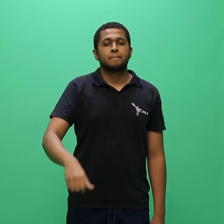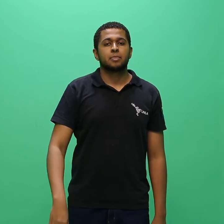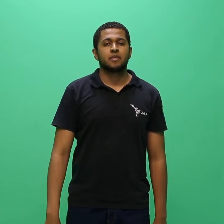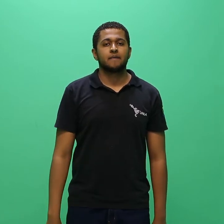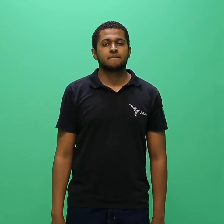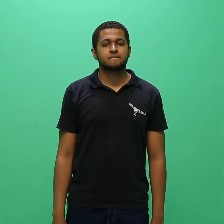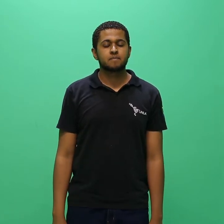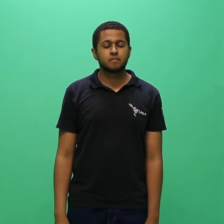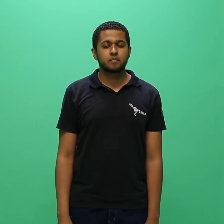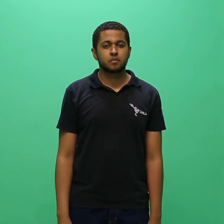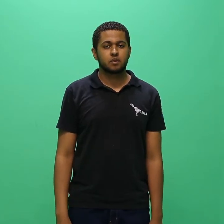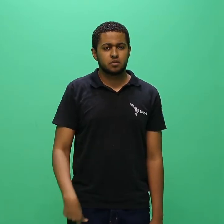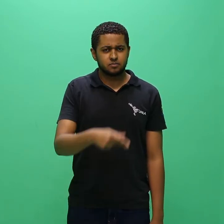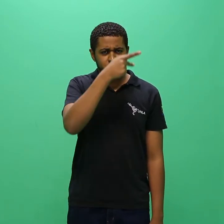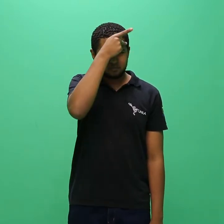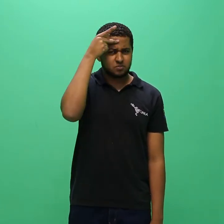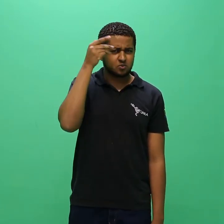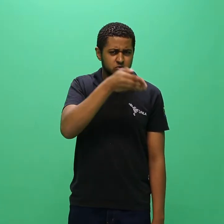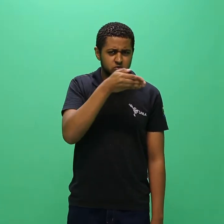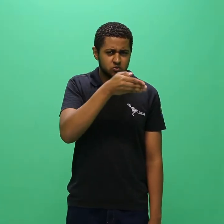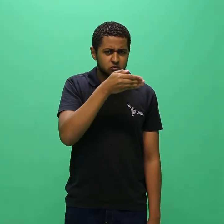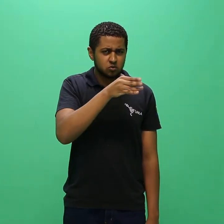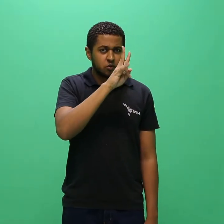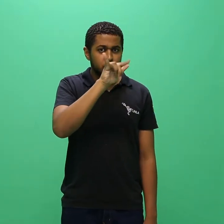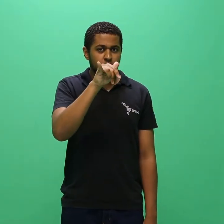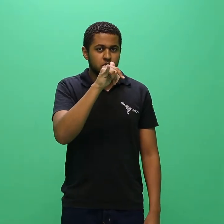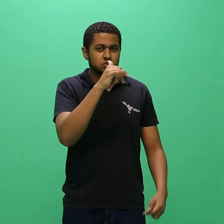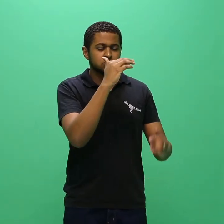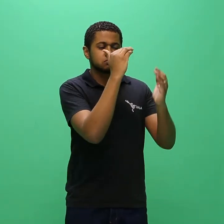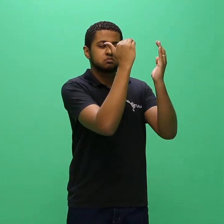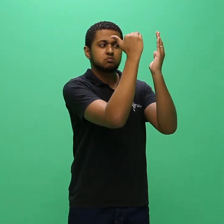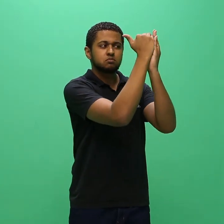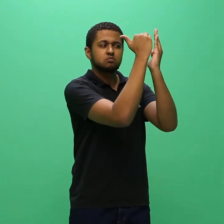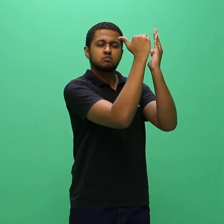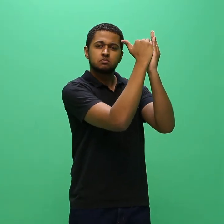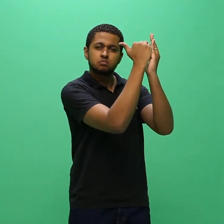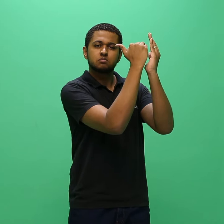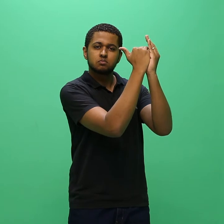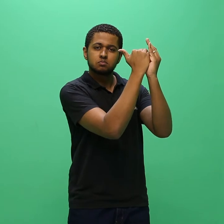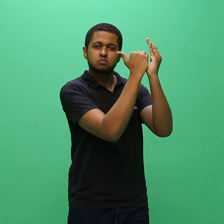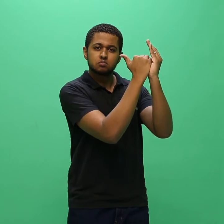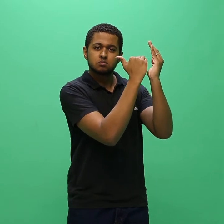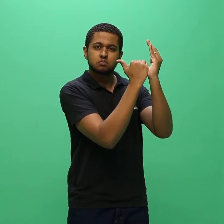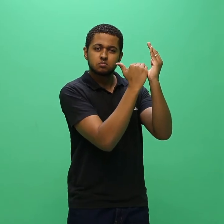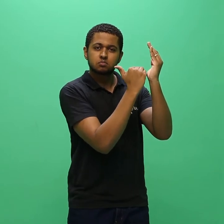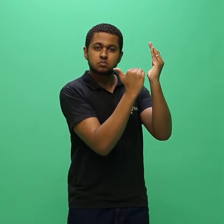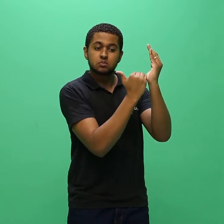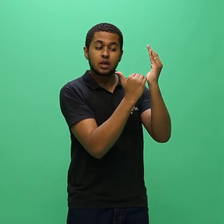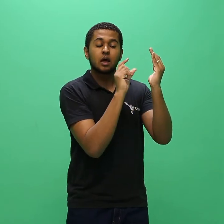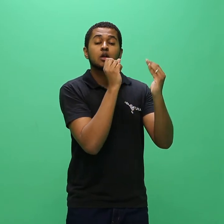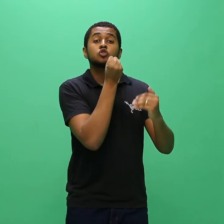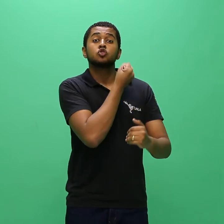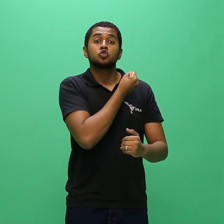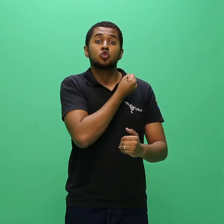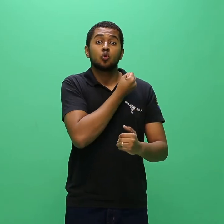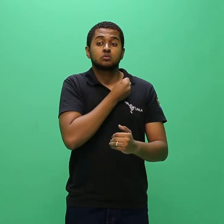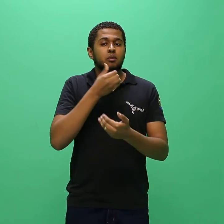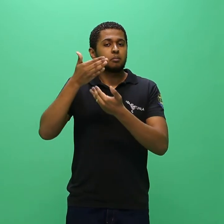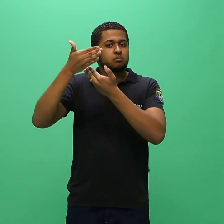Os candidatos serão classificados de acordo com a nota obtida na avaliação e